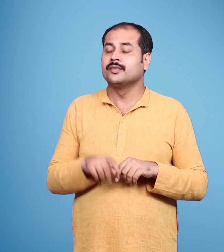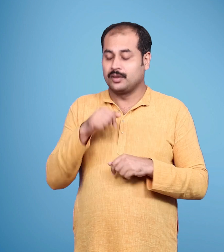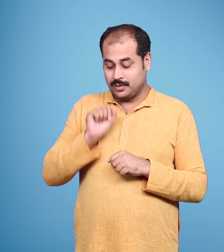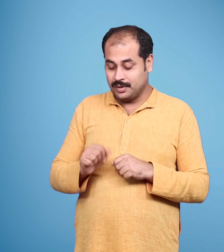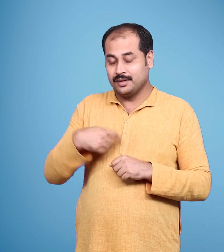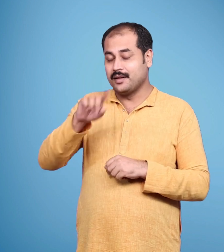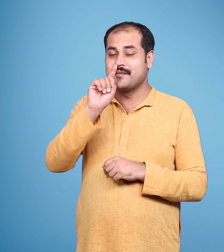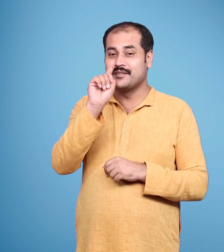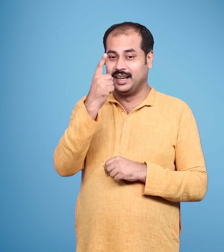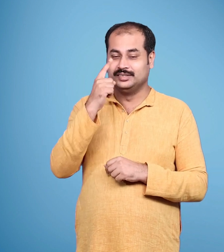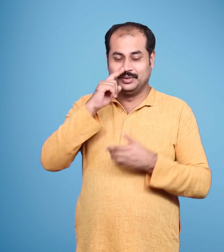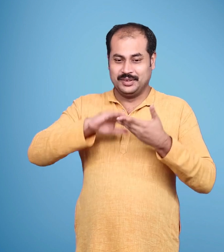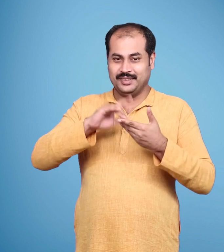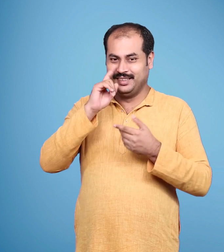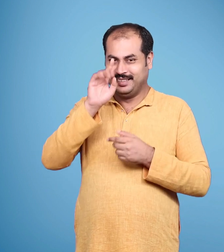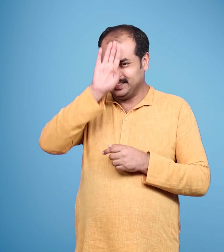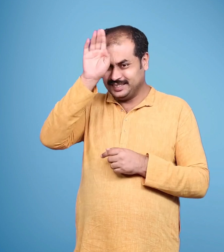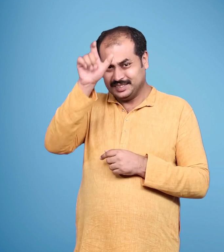कोशल्या ने भरत को शमा कर दिया